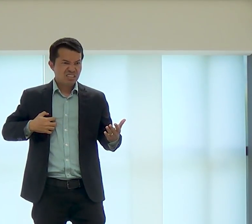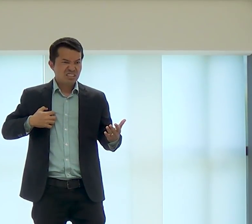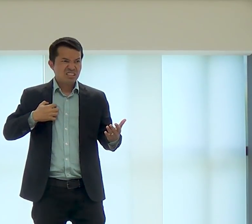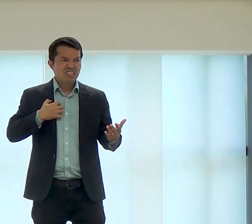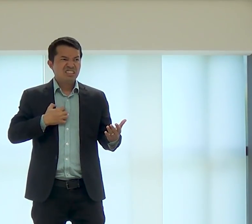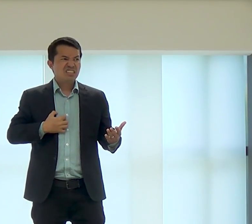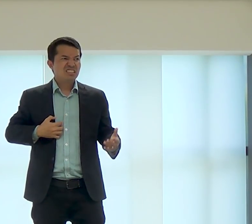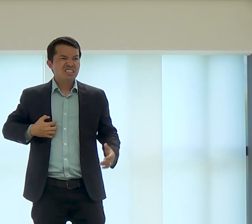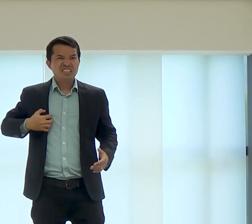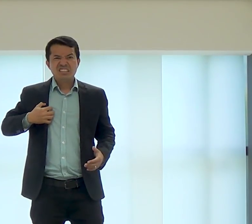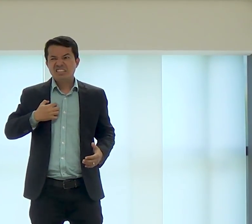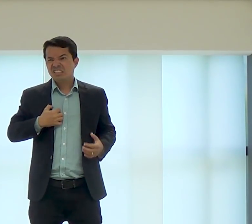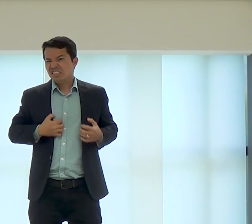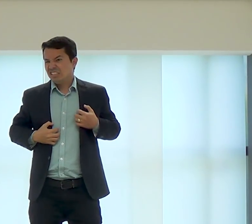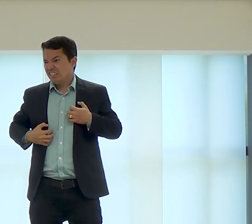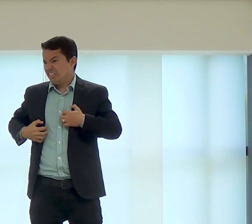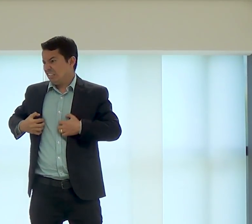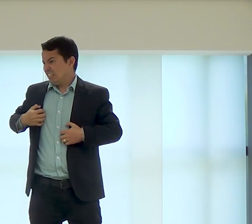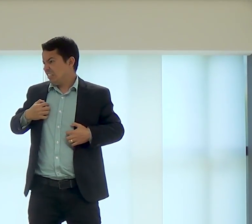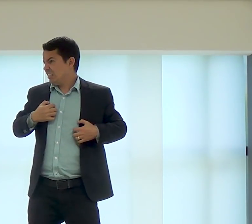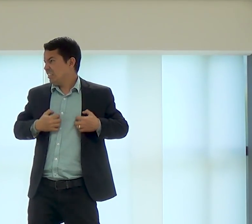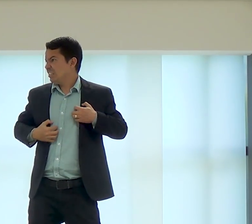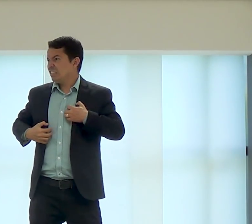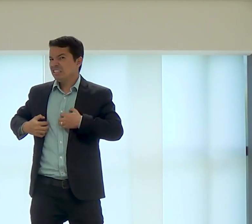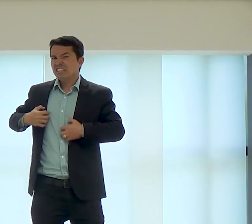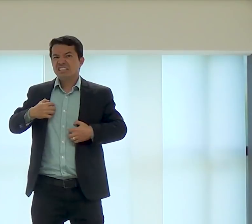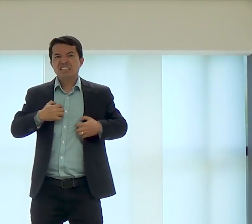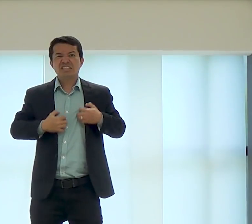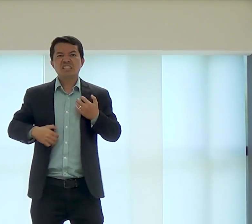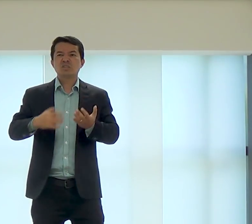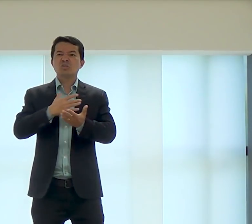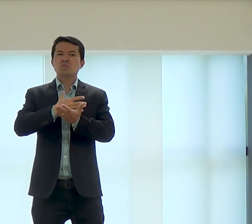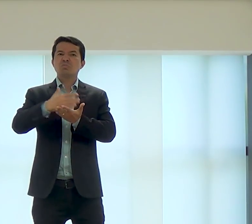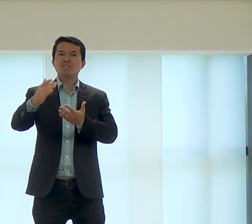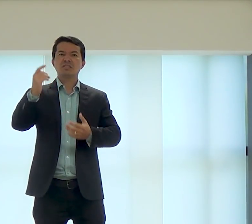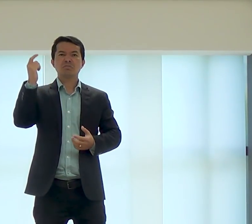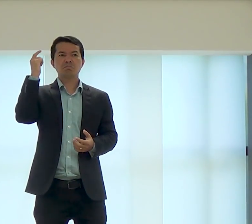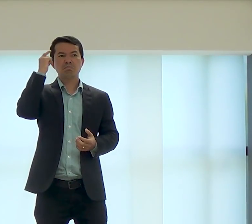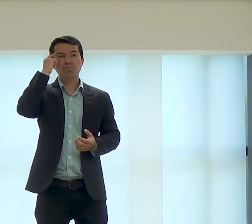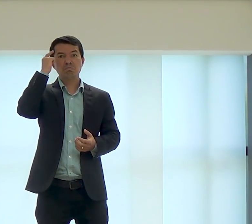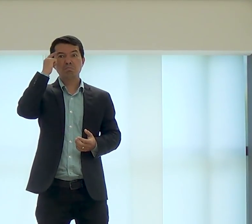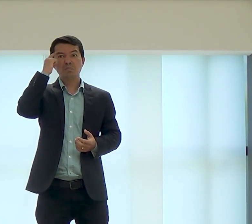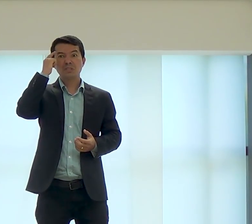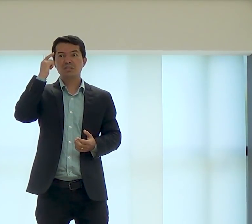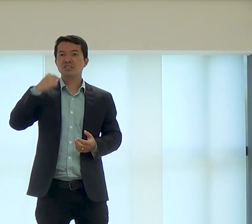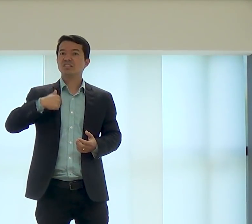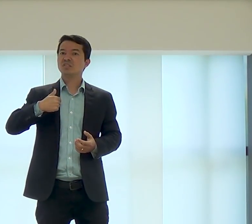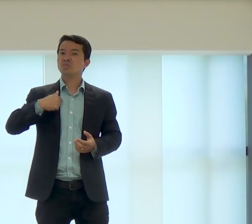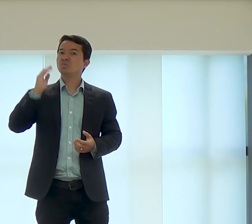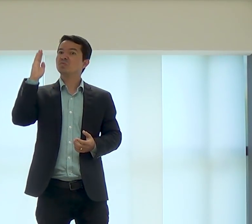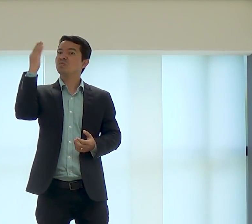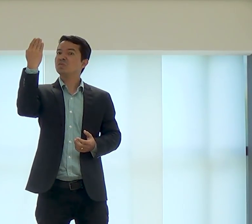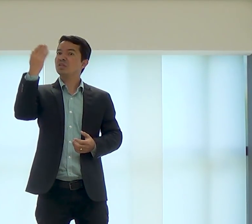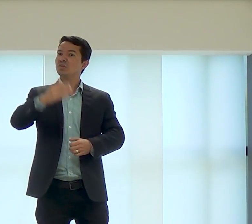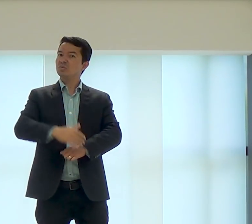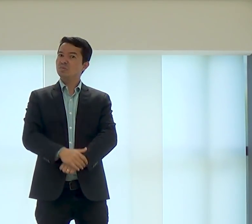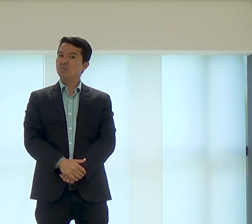aí um dia eu estava olhando um milho de serviço e vi que isso que eu estava fazendo era pirataria, pegando imagens